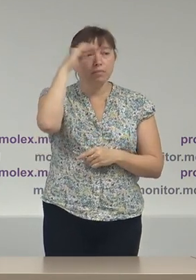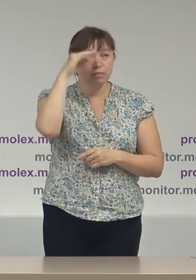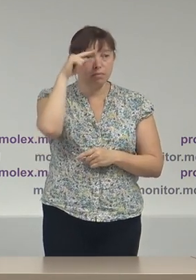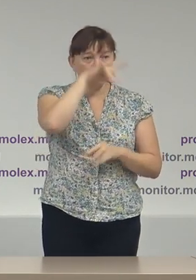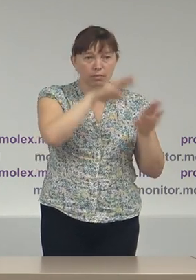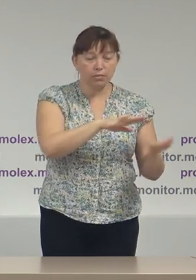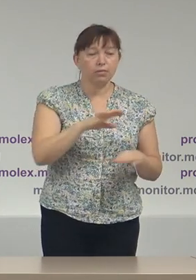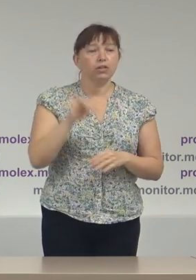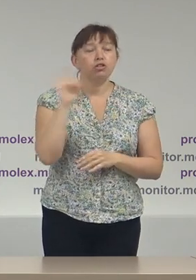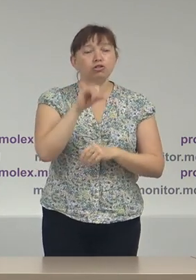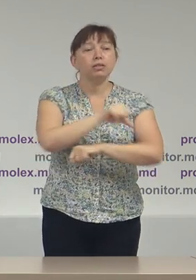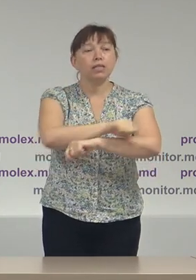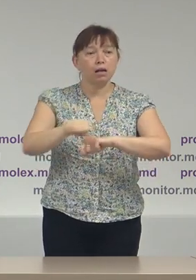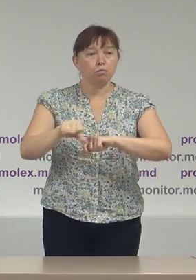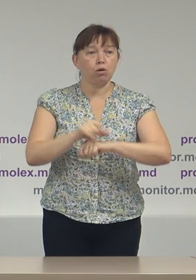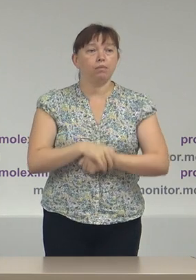diaspora.